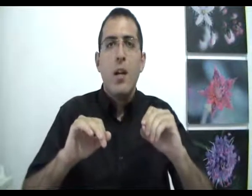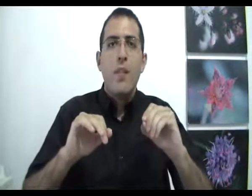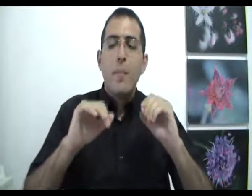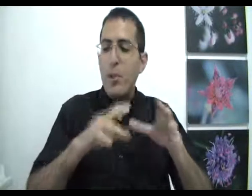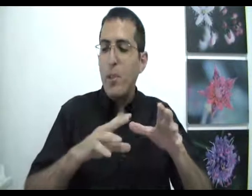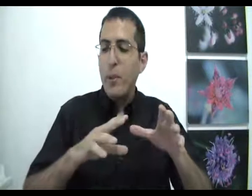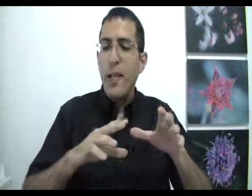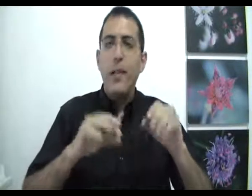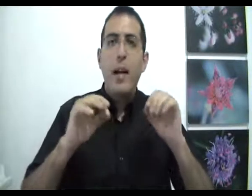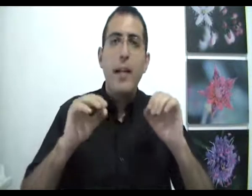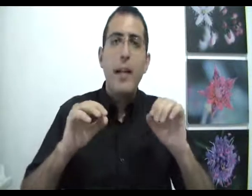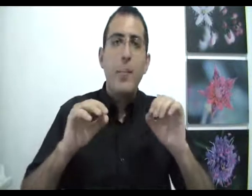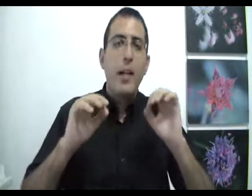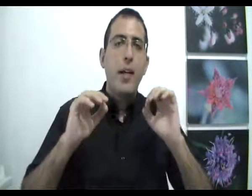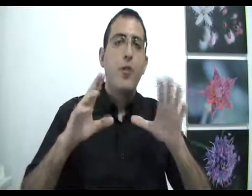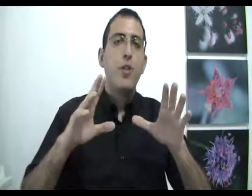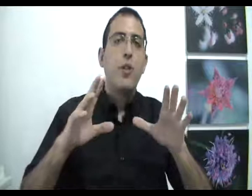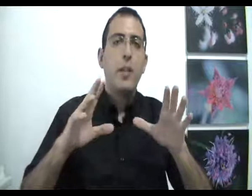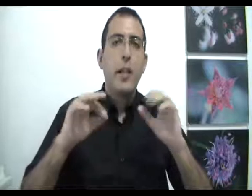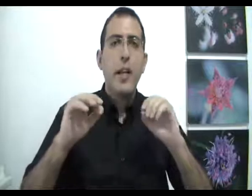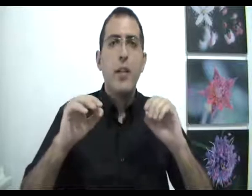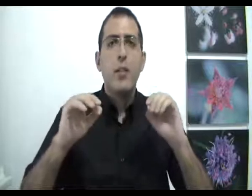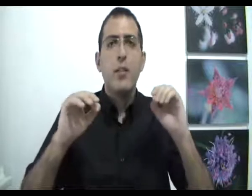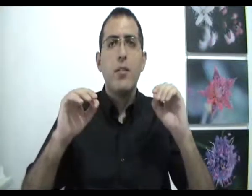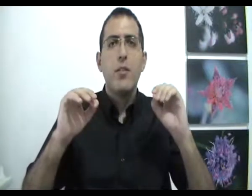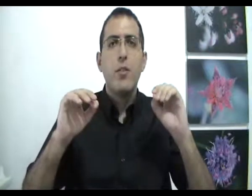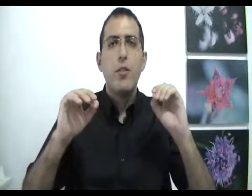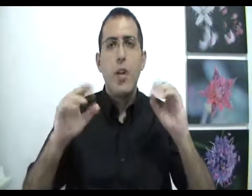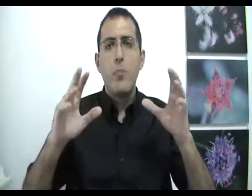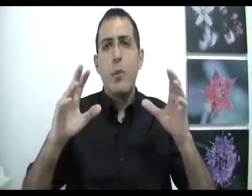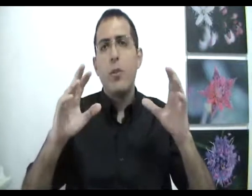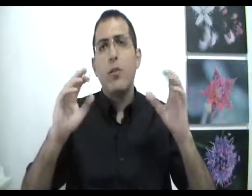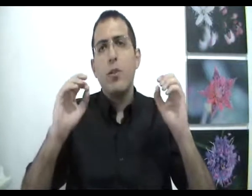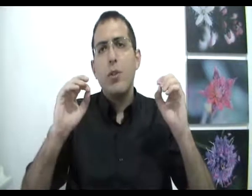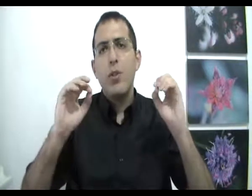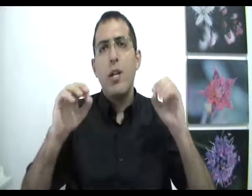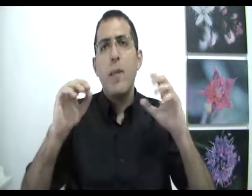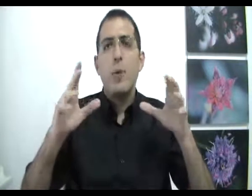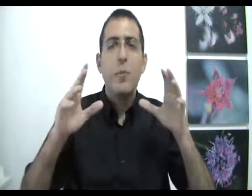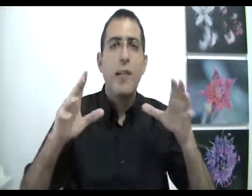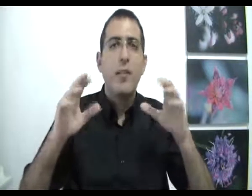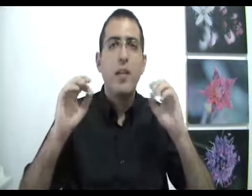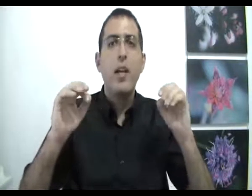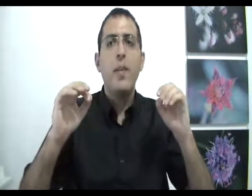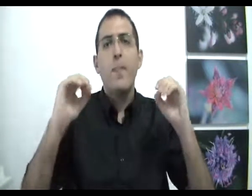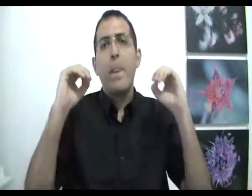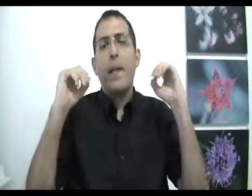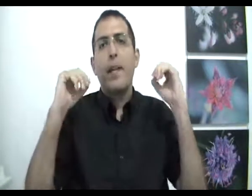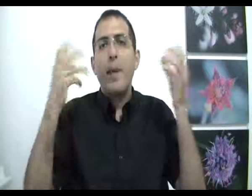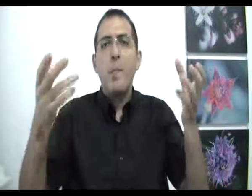ומי שהתבונן על עניין הבחירה החופשית יראה שיש פה שאלה מאוד מעניינת והיא, כי מה היא